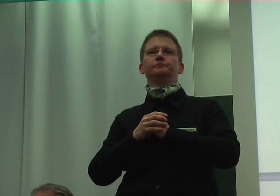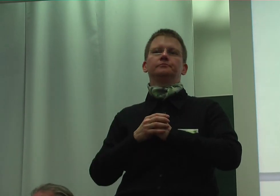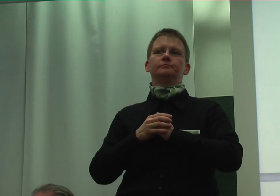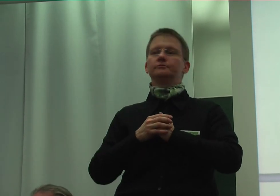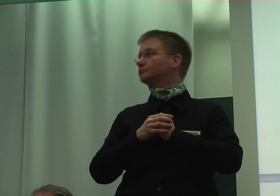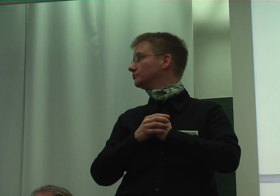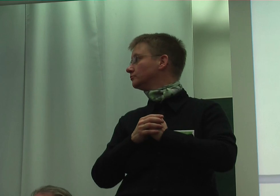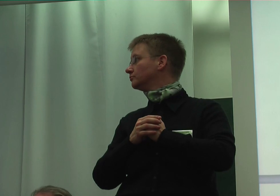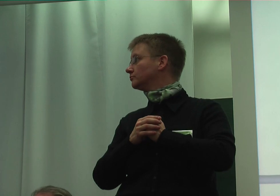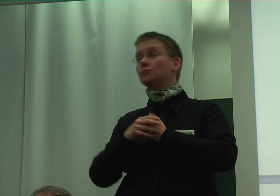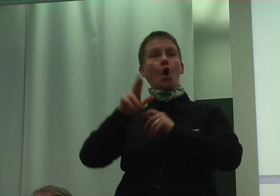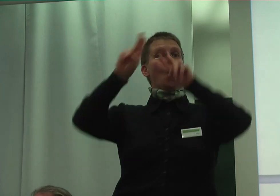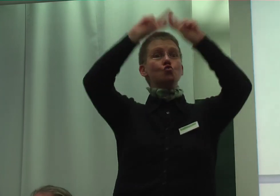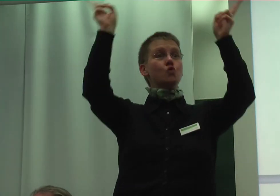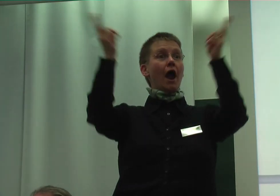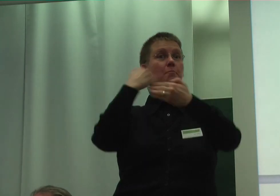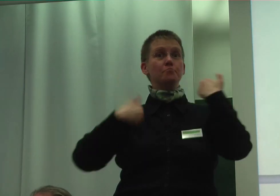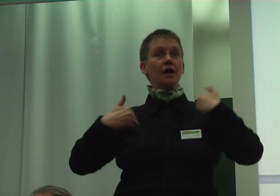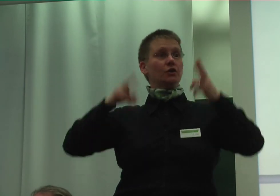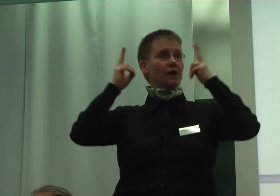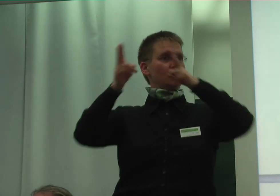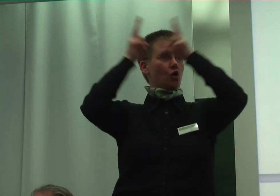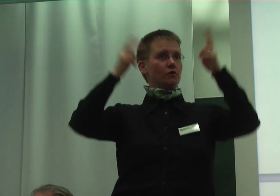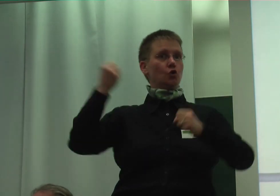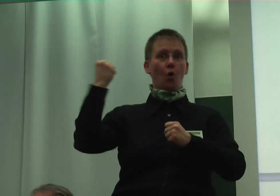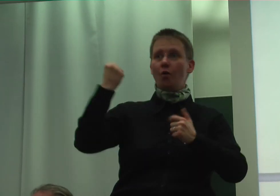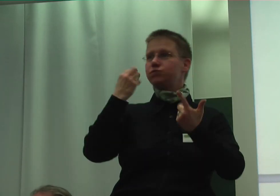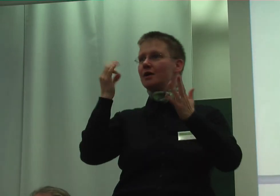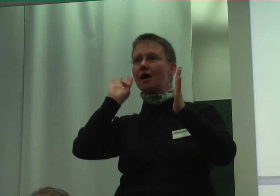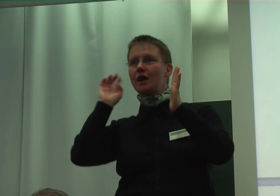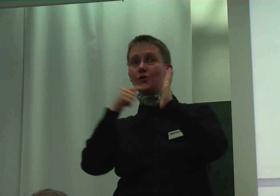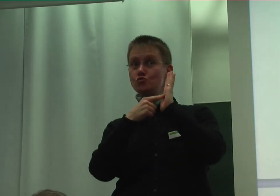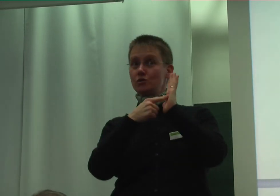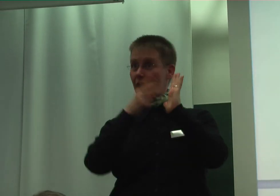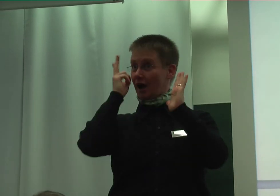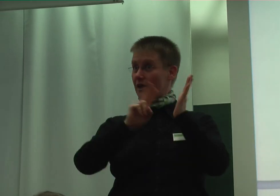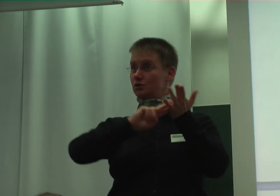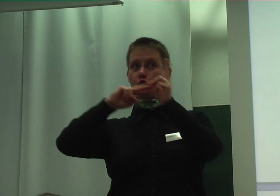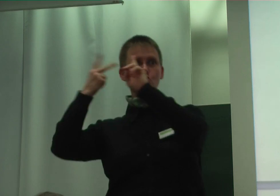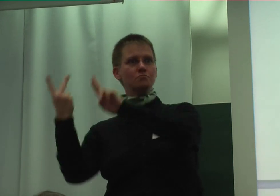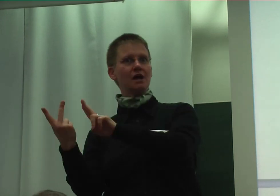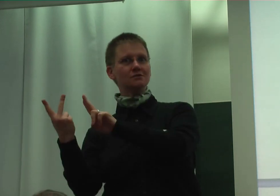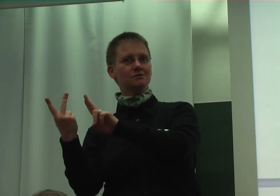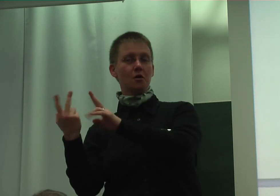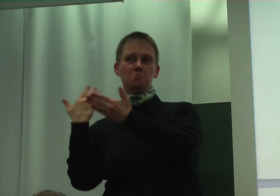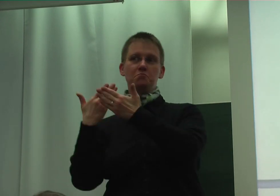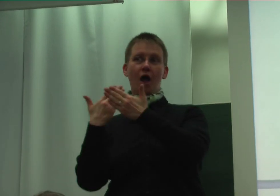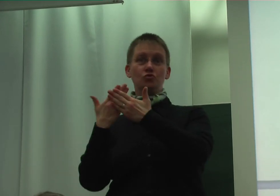UN-Behindernrechtsprovision hört sich ja gut an, können diese Rechte umgesetzt werden? Sind sie beispielsweise einklagbar?